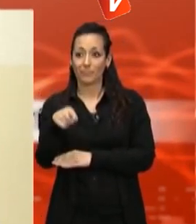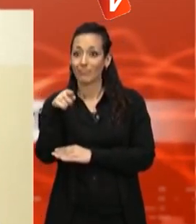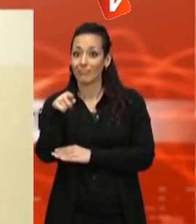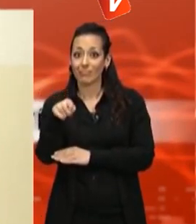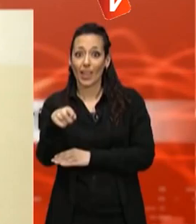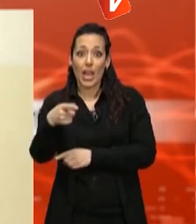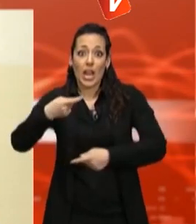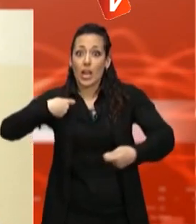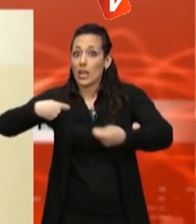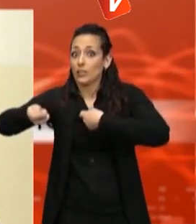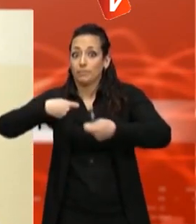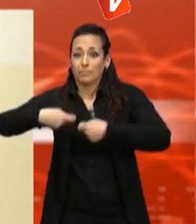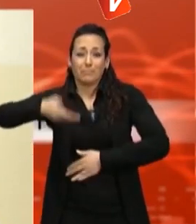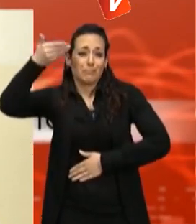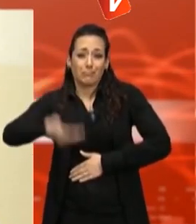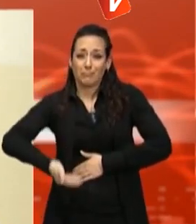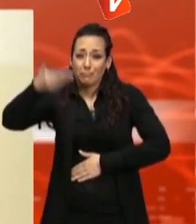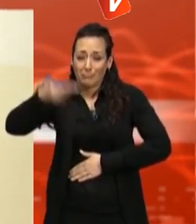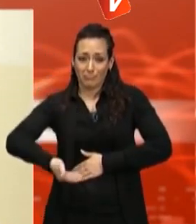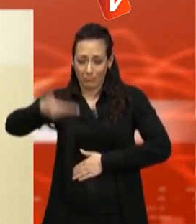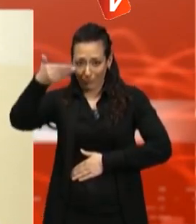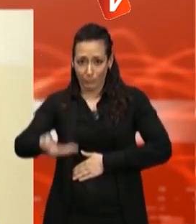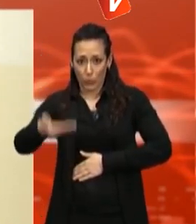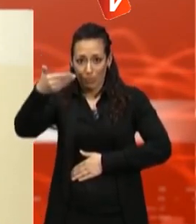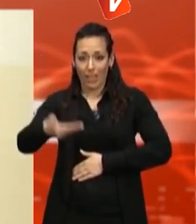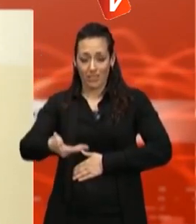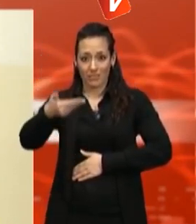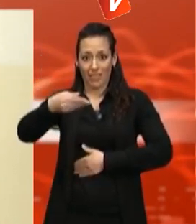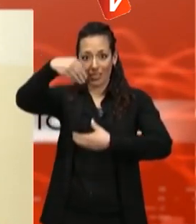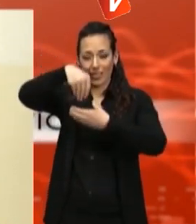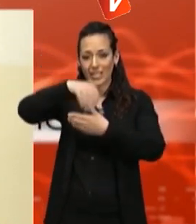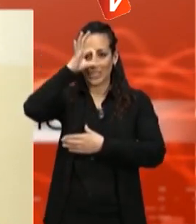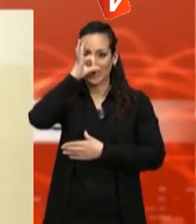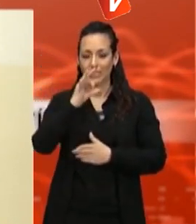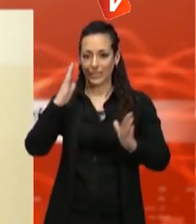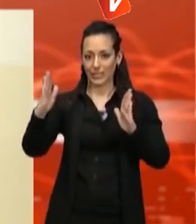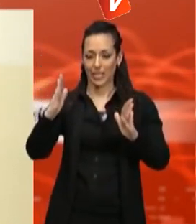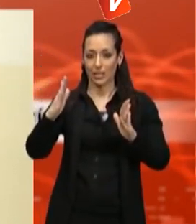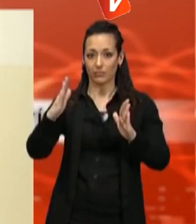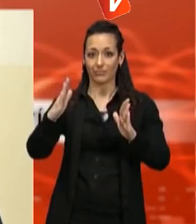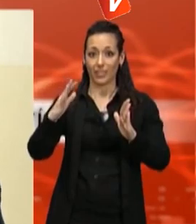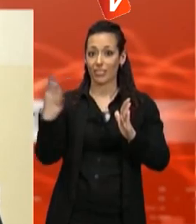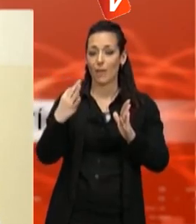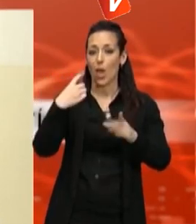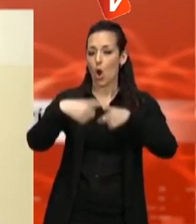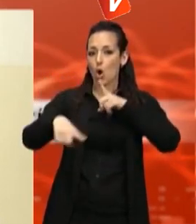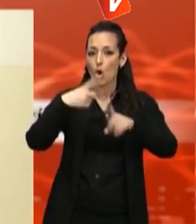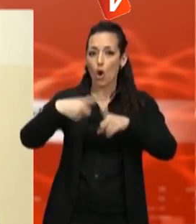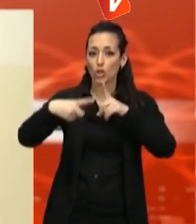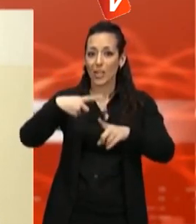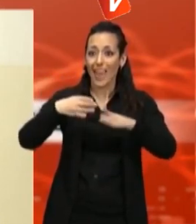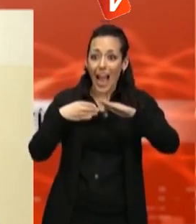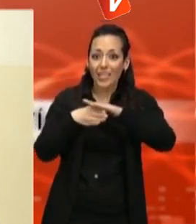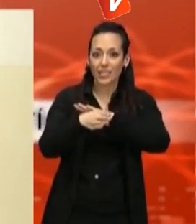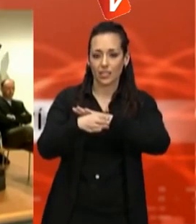negoci d'aquest principi de segle. El gran negoci és fer les coses accessibles, perquè estic arreglant tot,